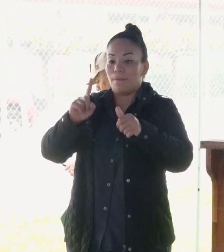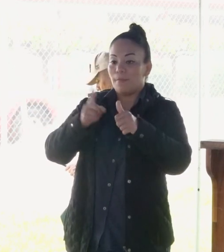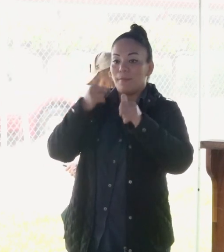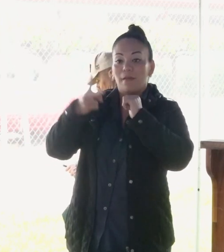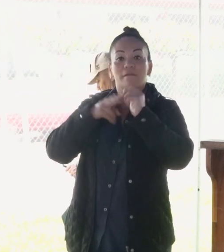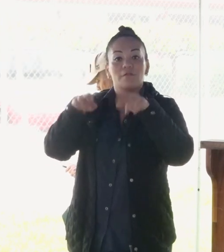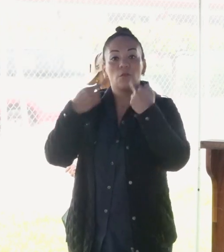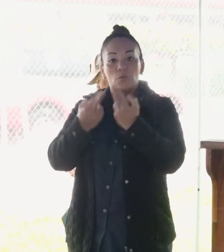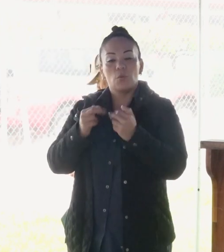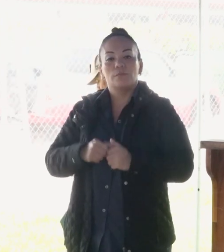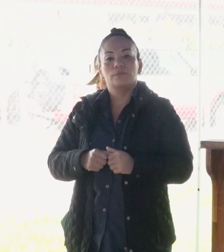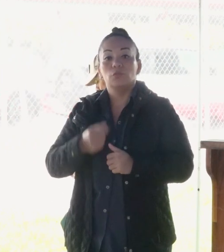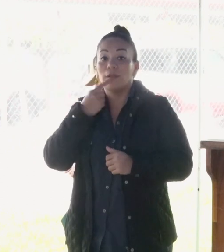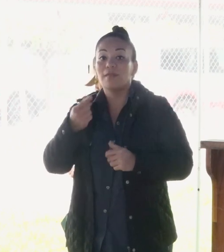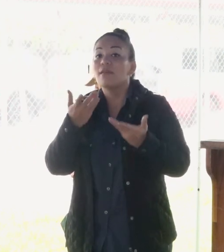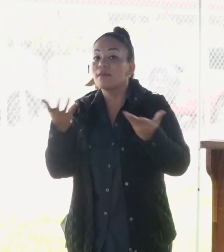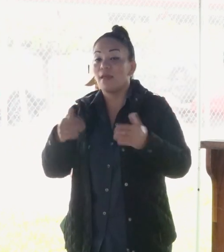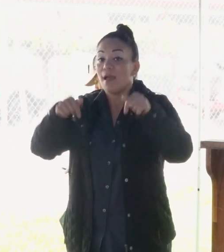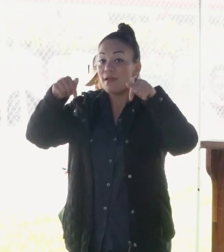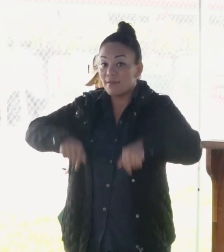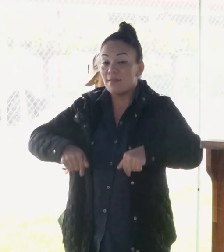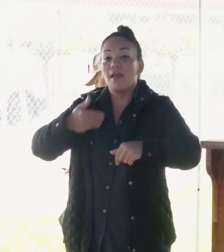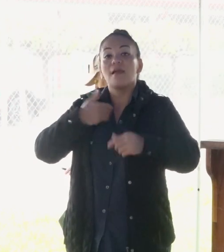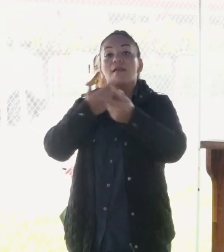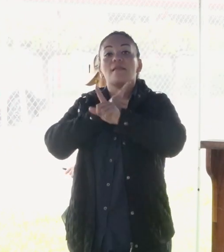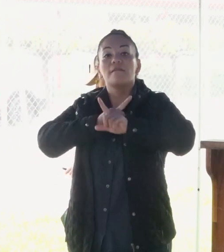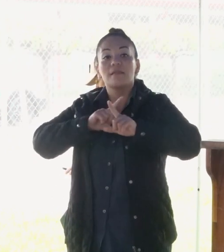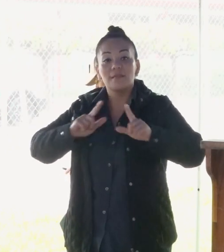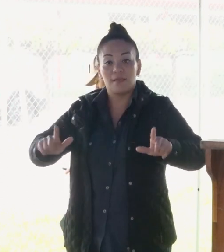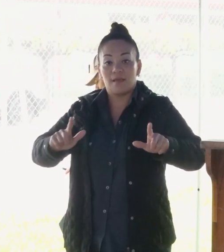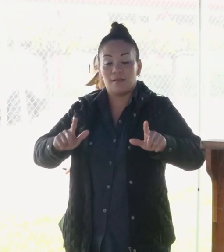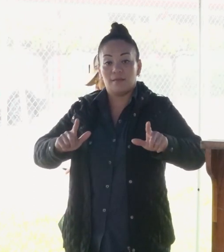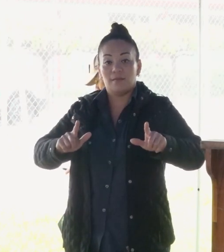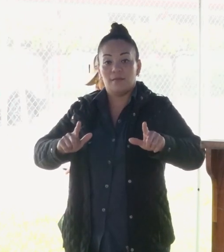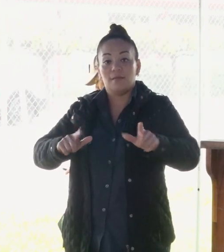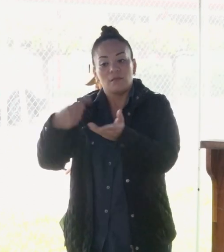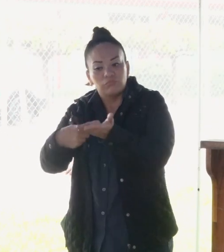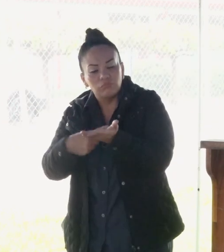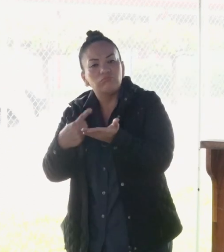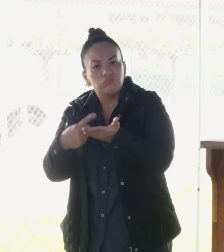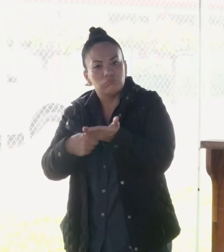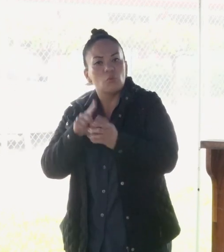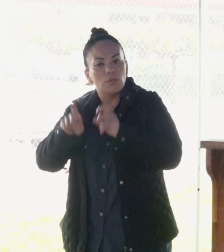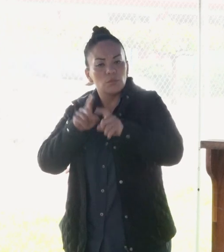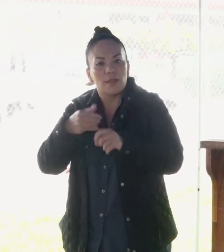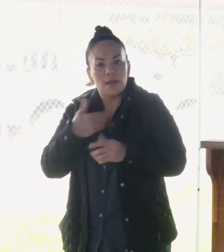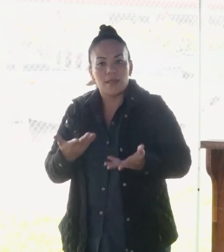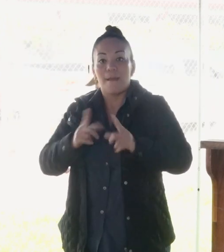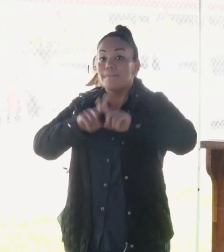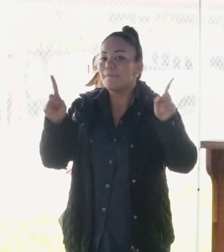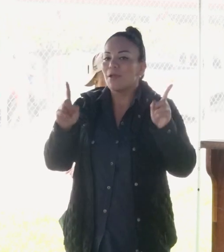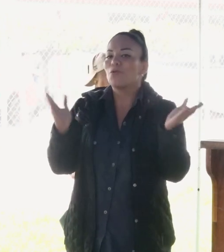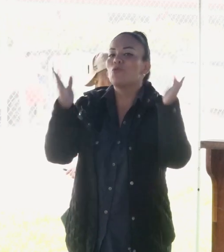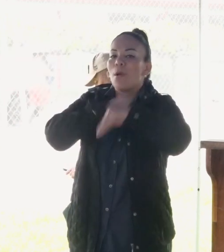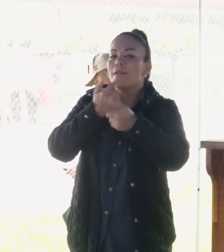reunión, aquí hay libertad de disentir y de cuestionar. Lo que no hay